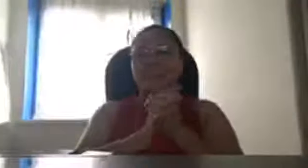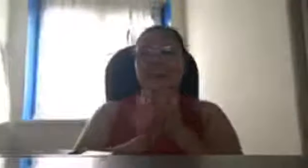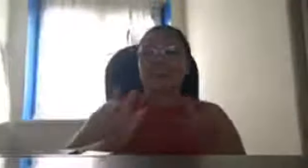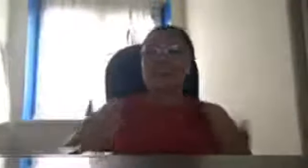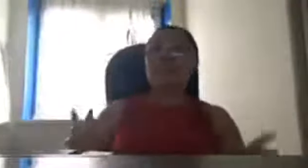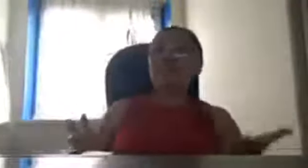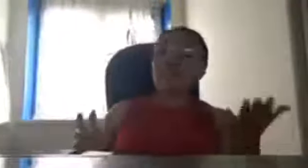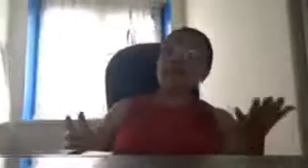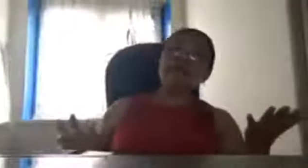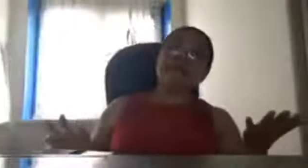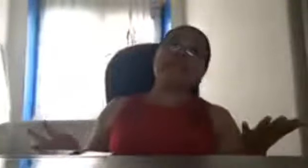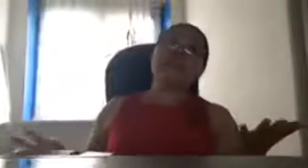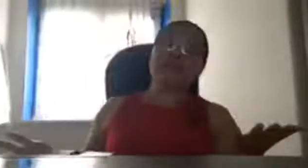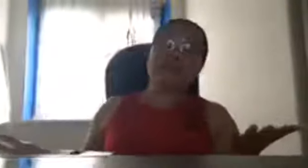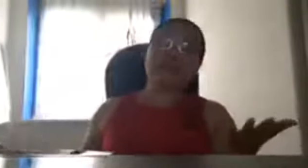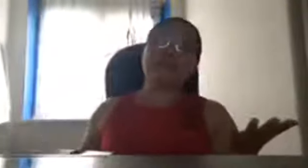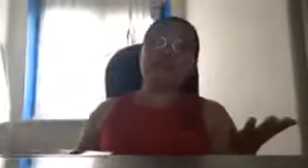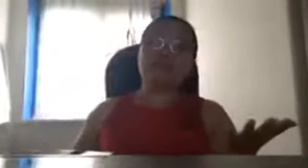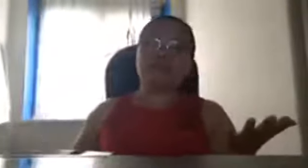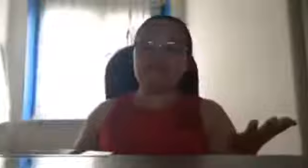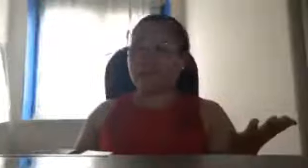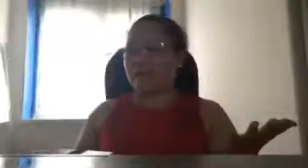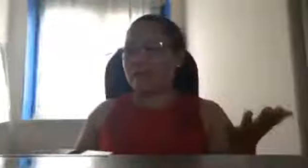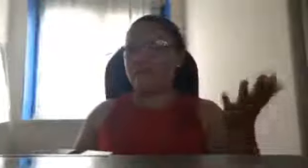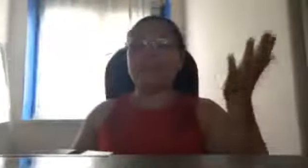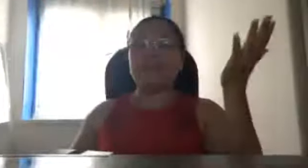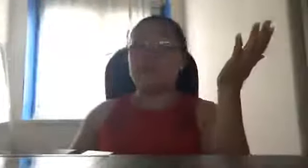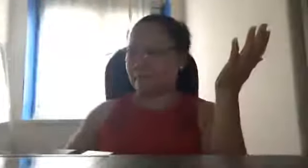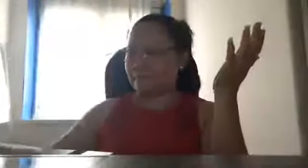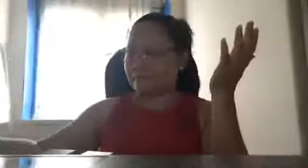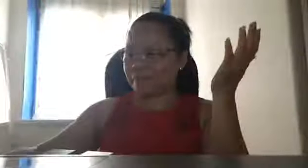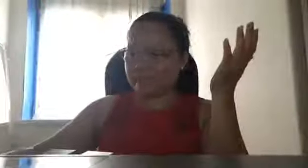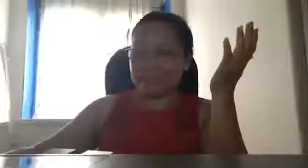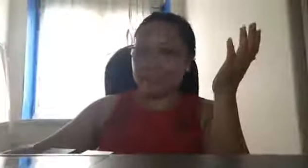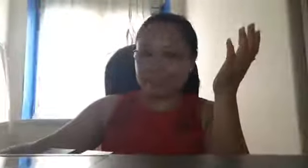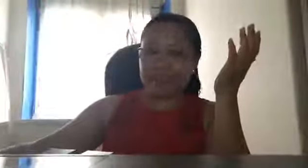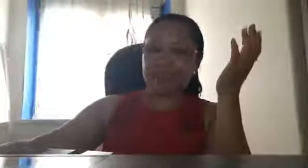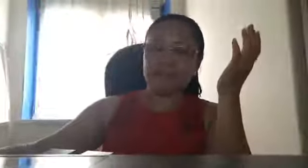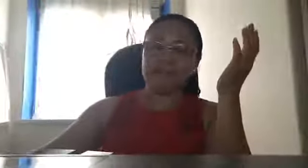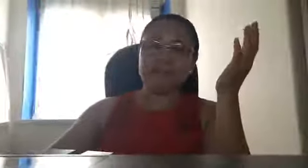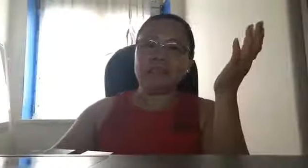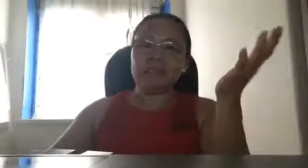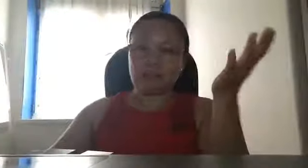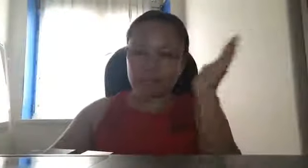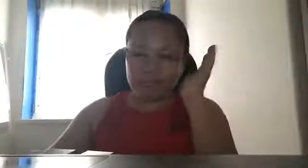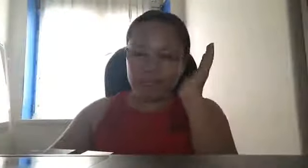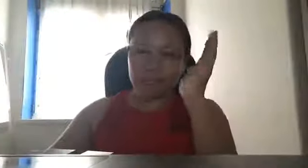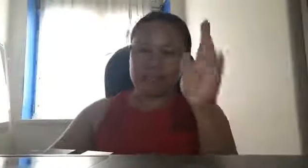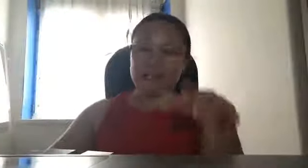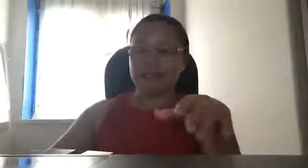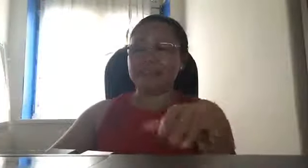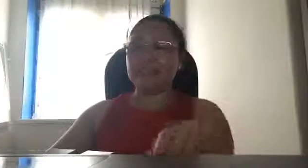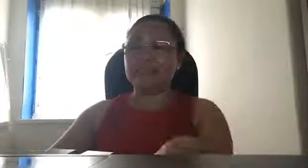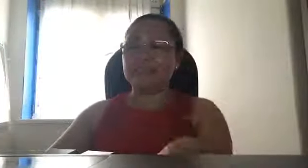kaya pasalamat tayo na mayroon tayong kapitbahay na china na kumplito sila ng radar